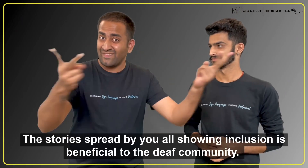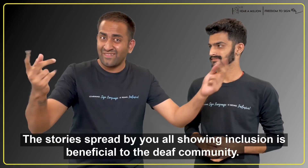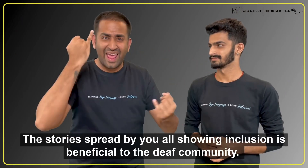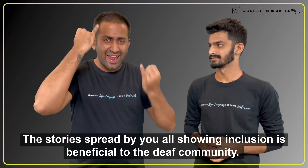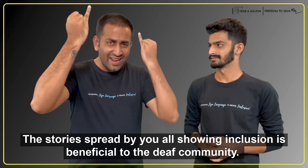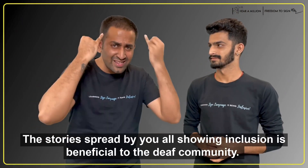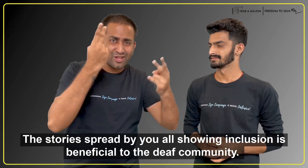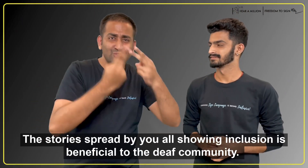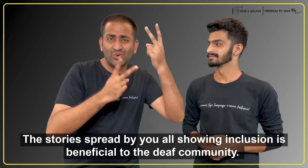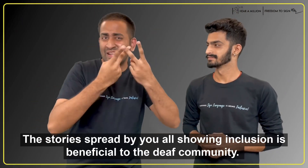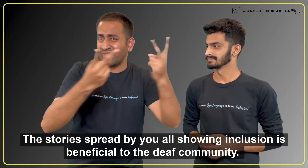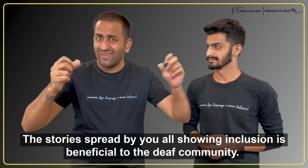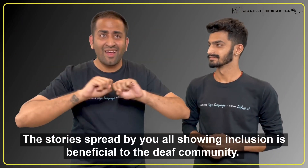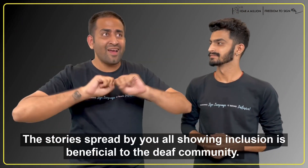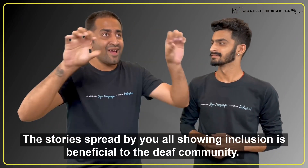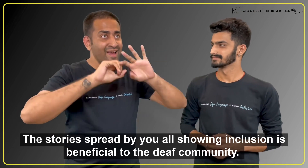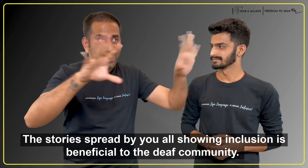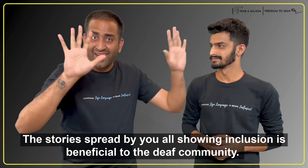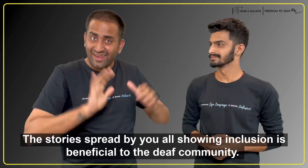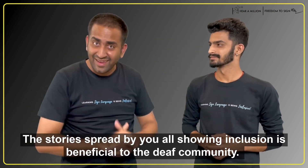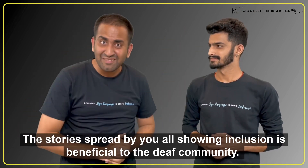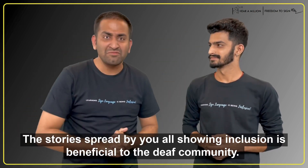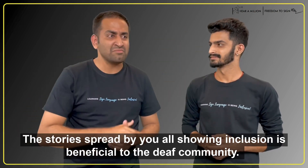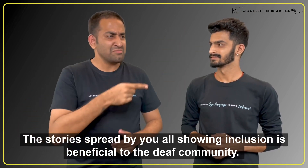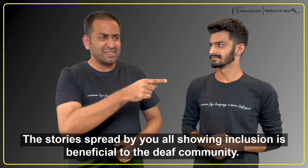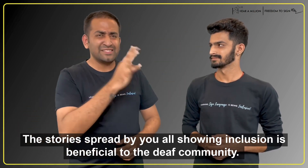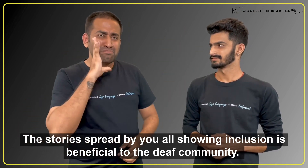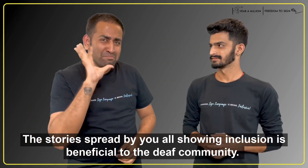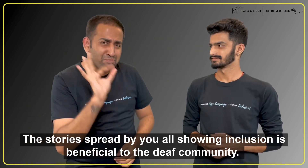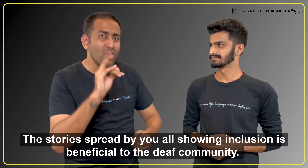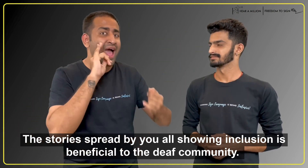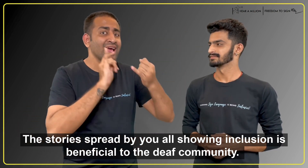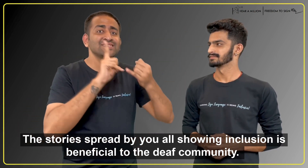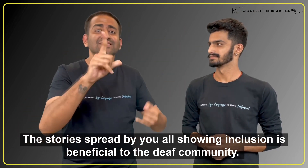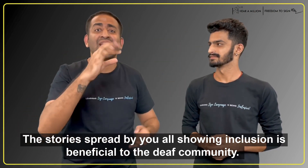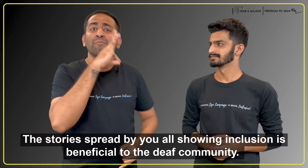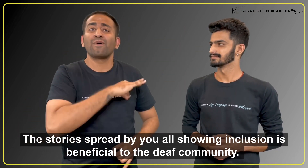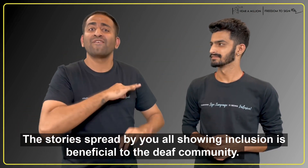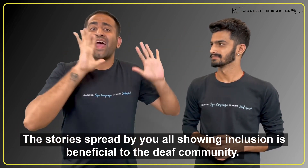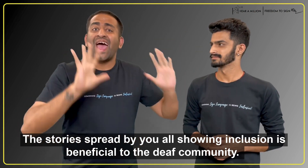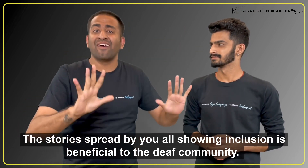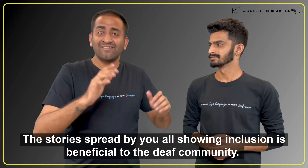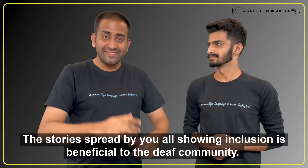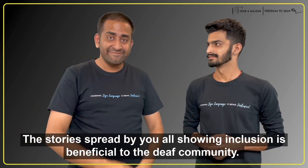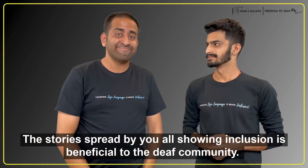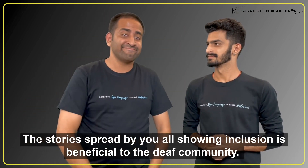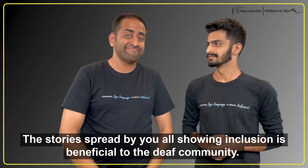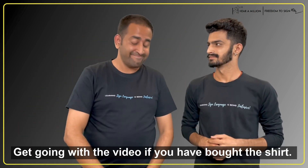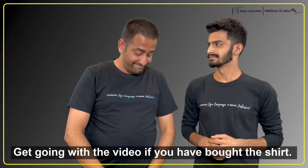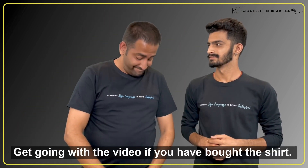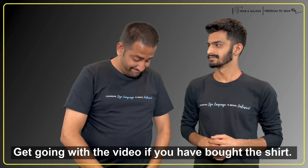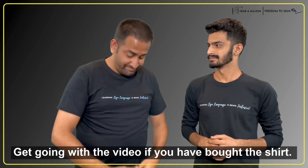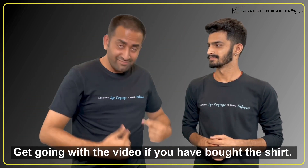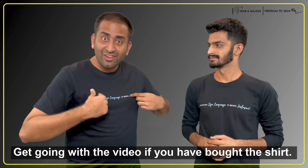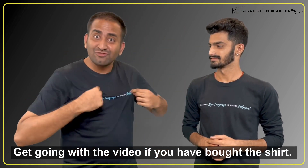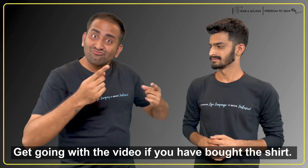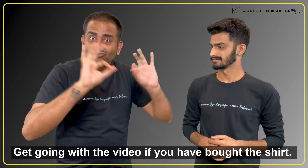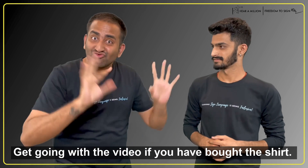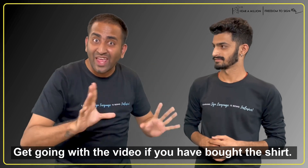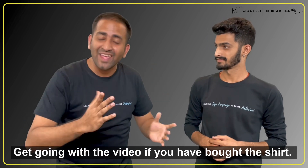सब शेर करेंगे वो सब बधर कम्यूनिटी के लिए बहुत लायपतायक होंगे चलिए अगर आपके पास टीशिट है तो विडियो